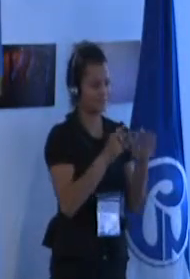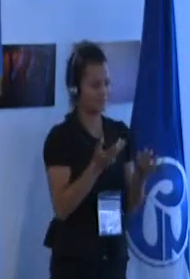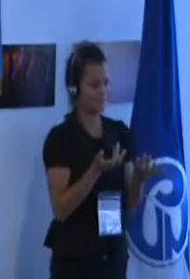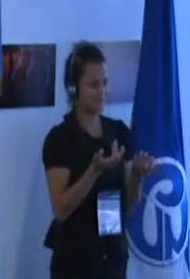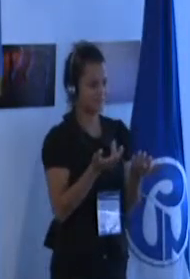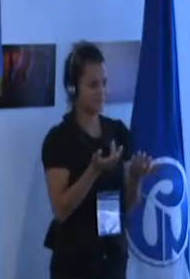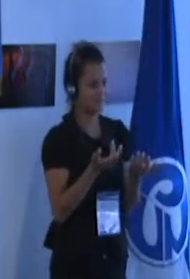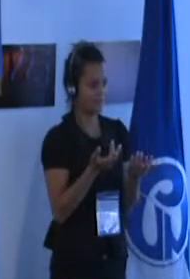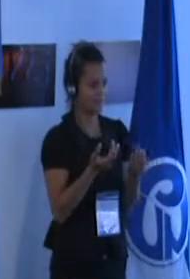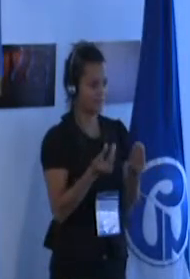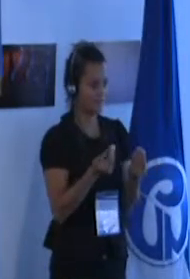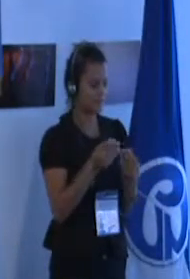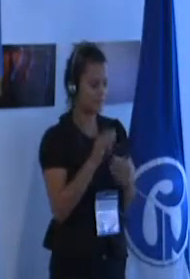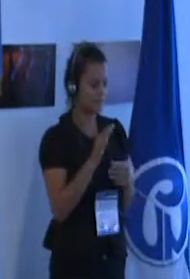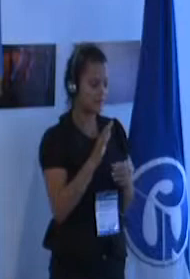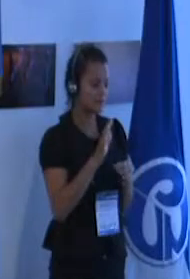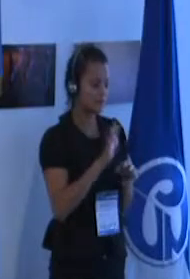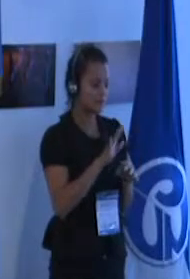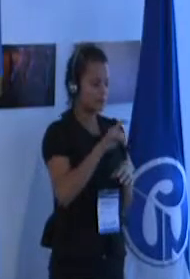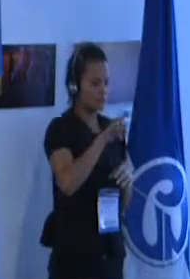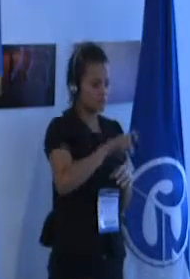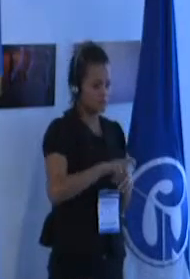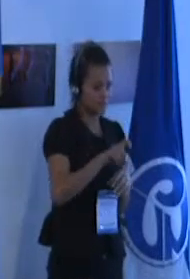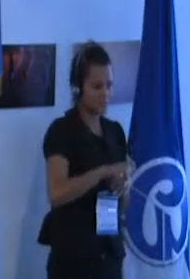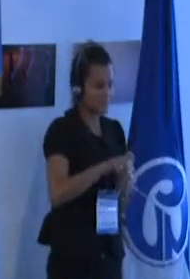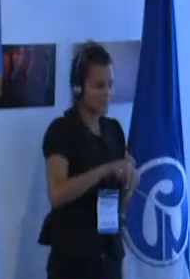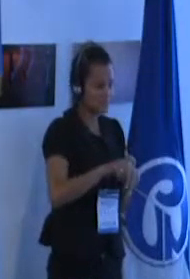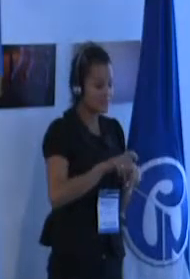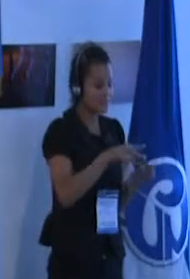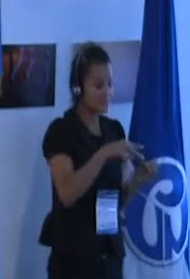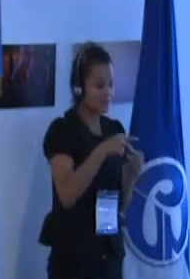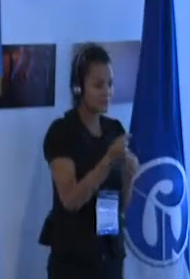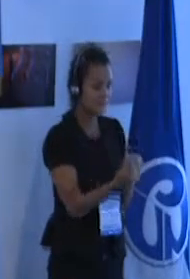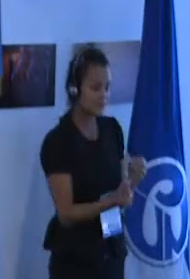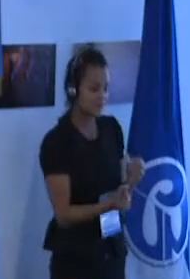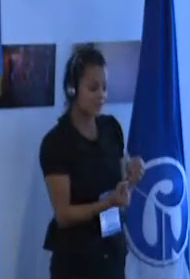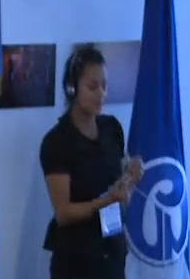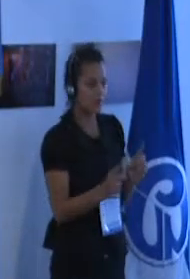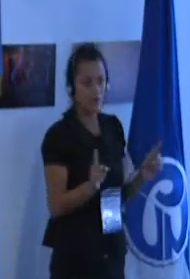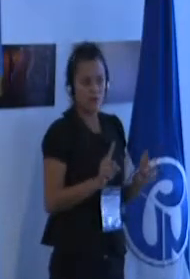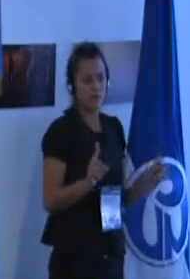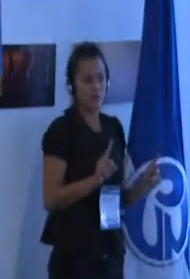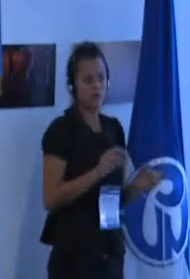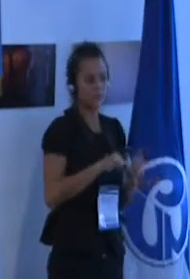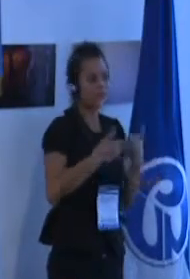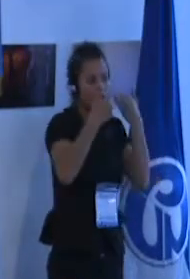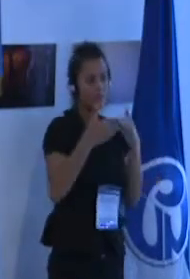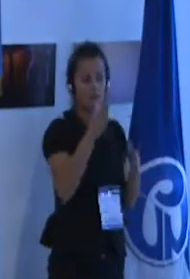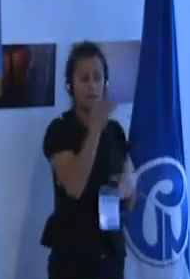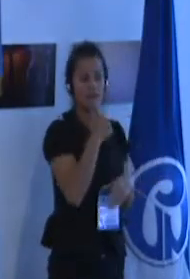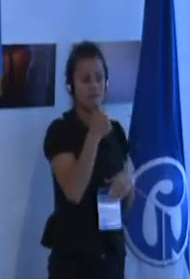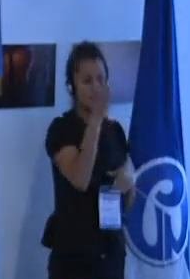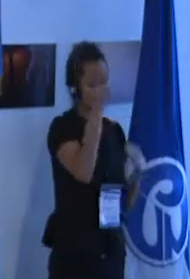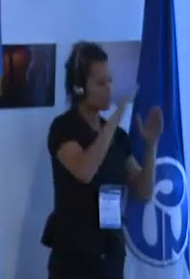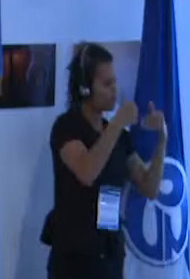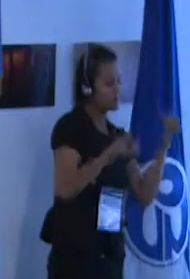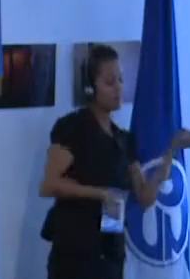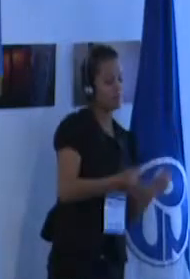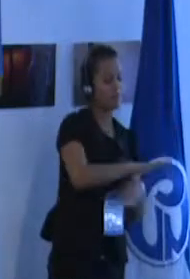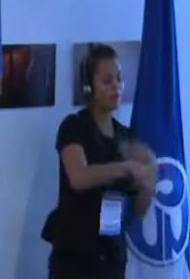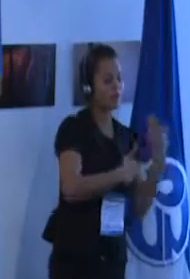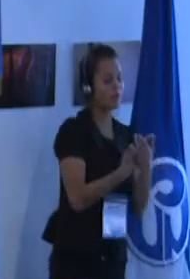particulares especialmente ya no tiene no estaría en situación de discapacidad desde el punto de vista del colegio